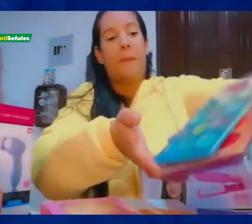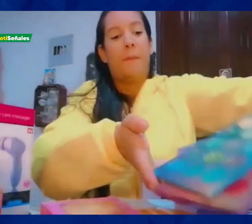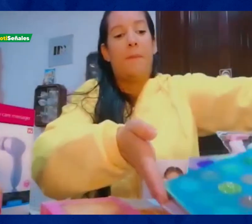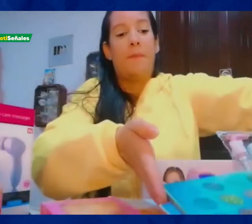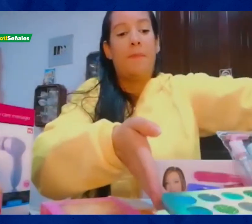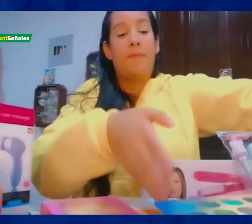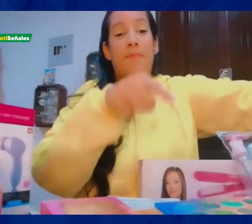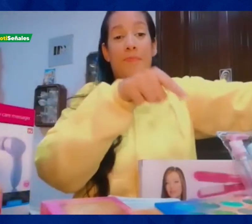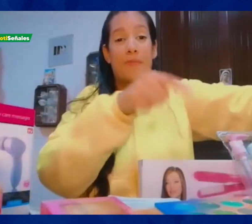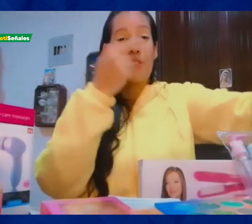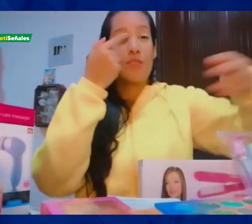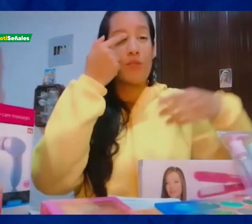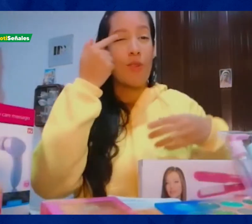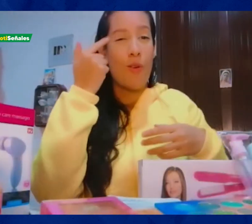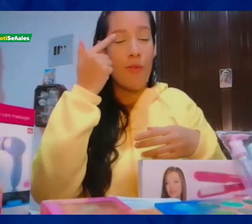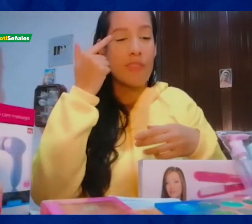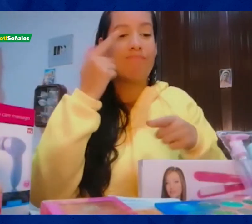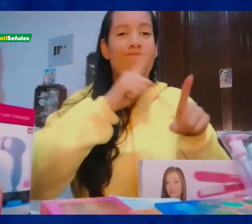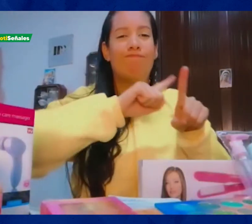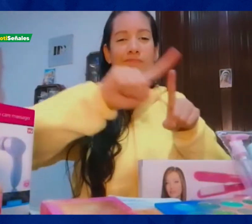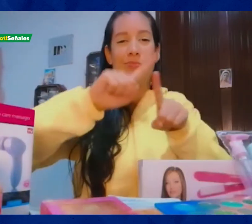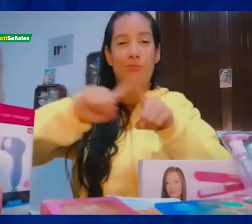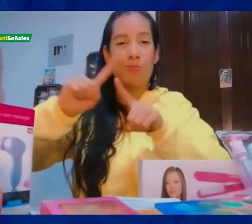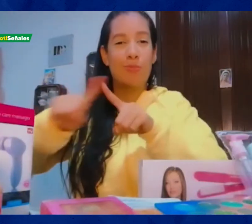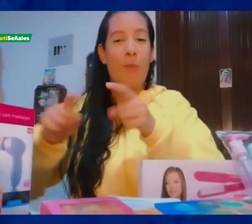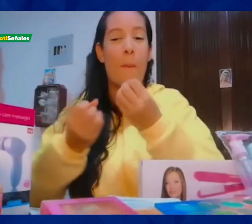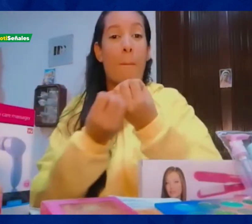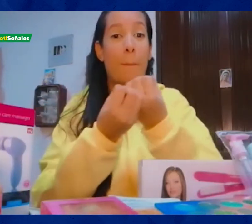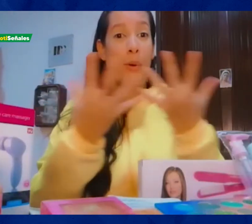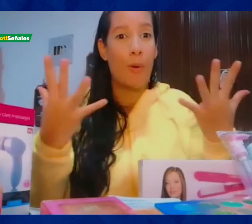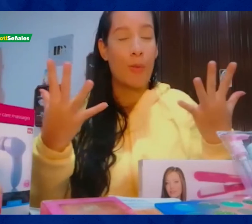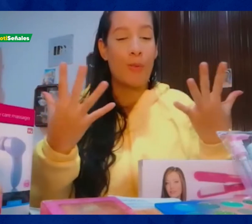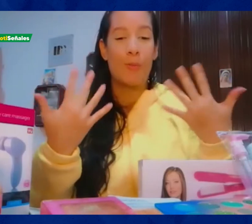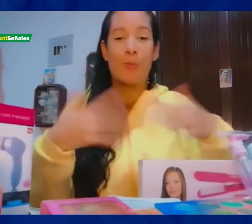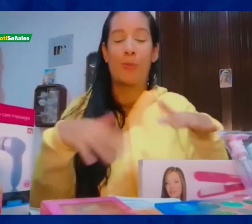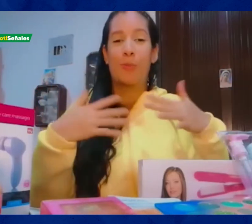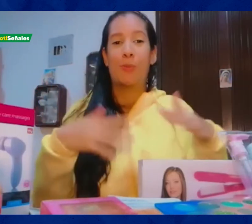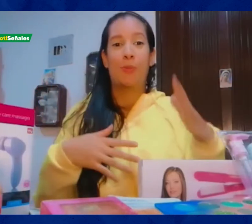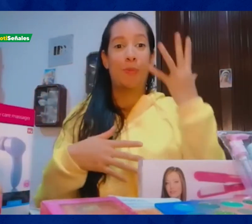Pero son sombras de muchos colores. Es muy bonito.